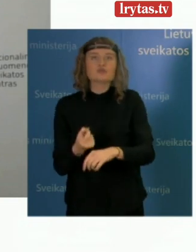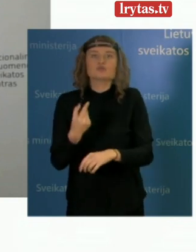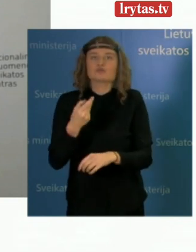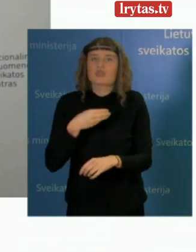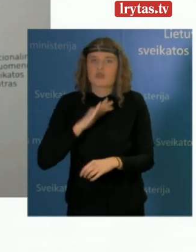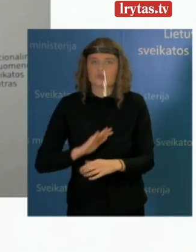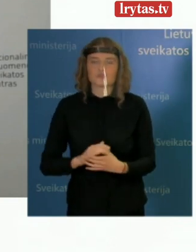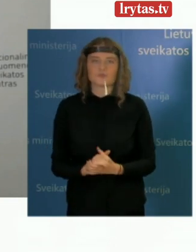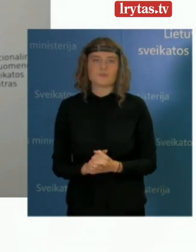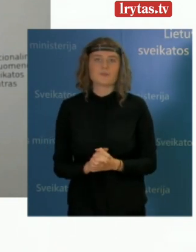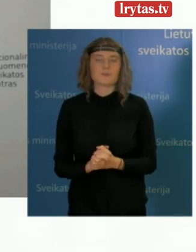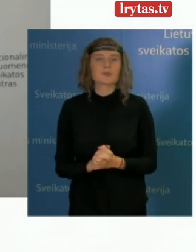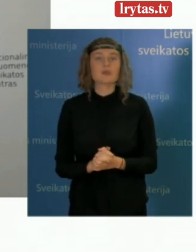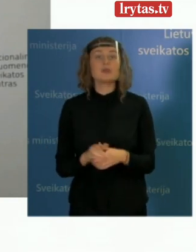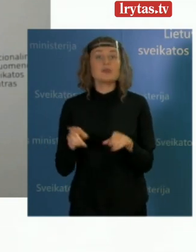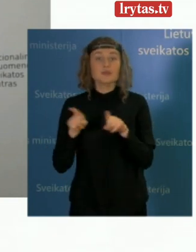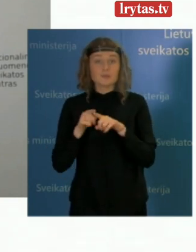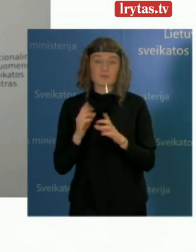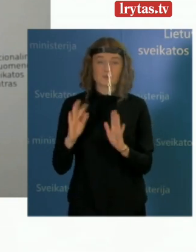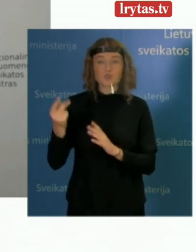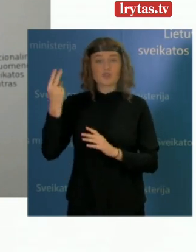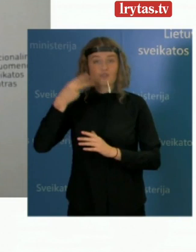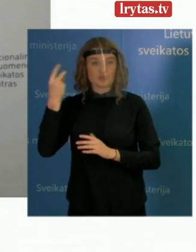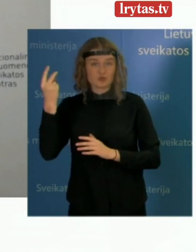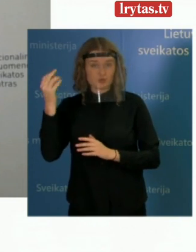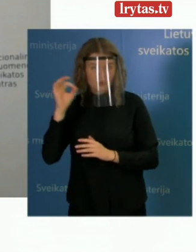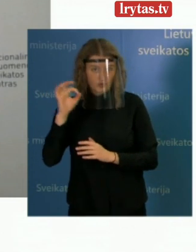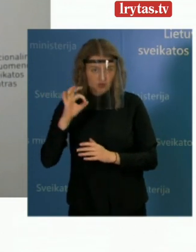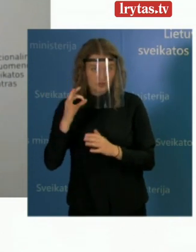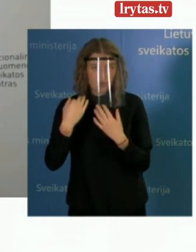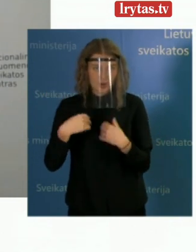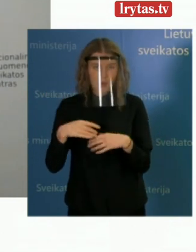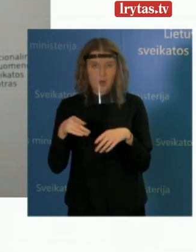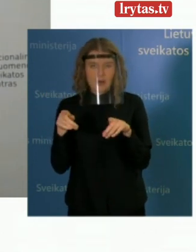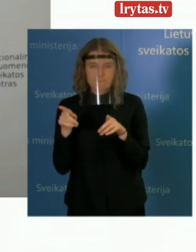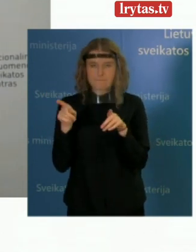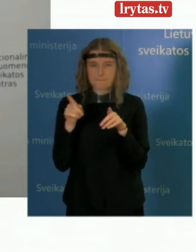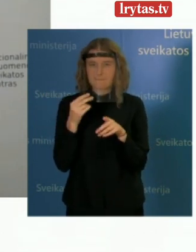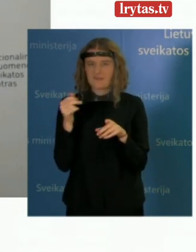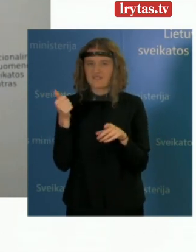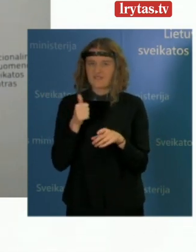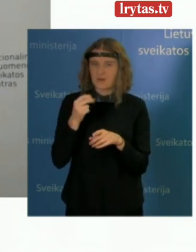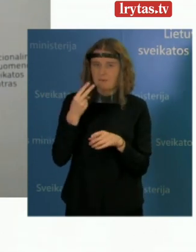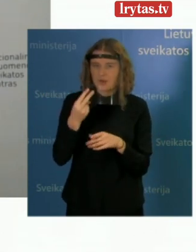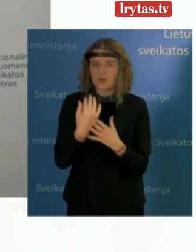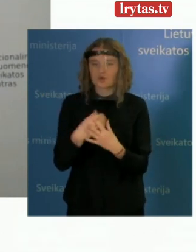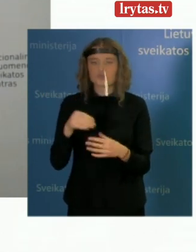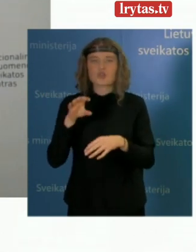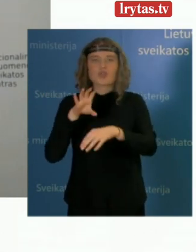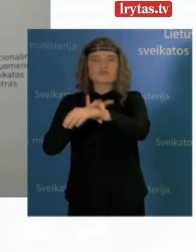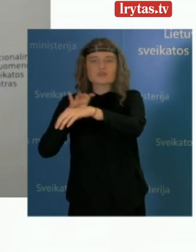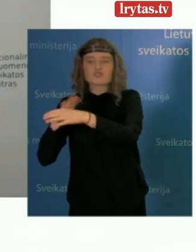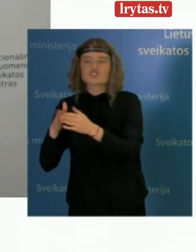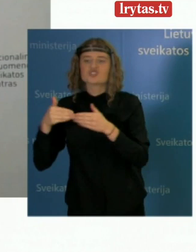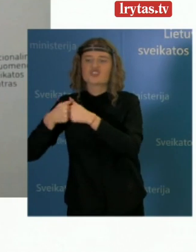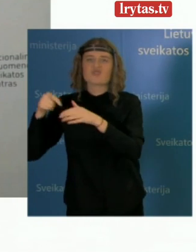Taip pat vėlgi turime apie 20 procentų, na, jau panašu tampa įprasta tendencija, kai tiksuojame atvejus šeimose,